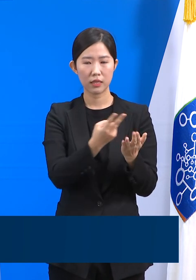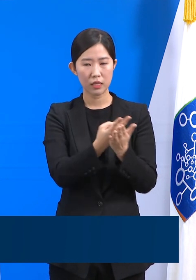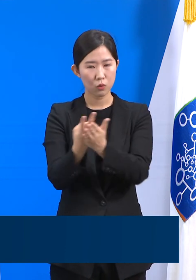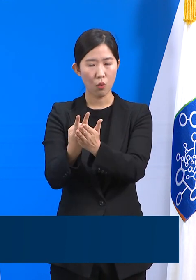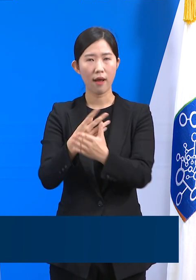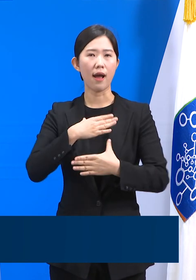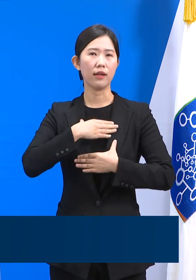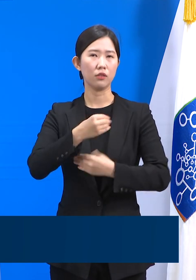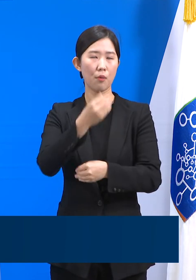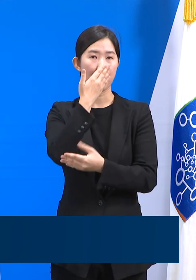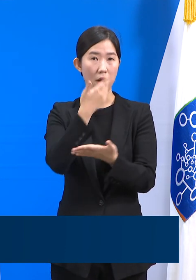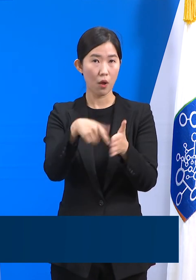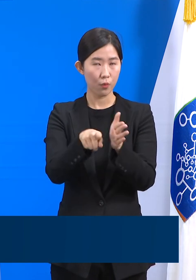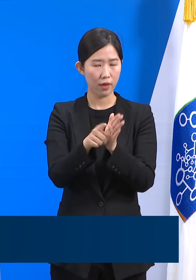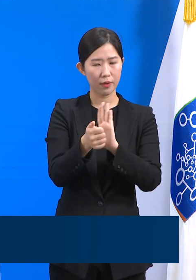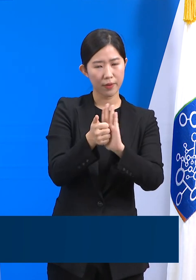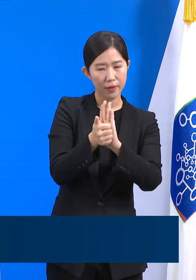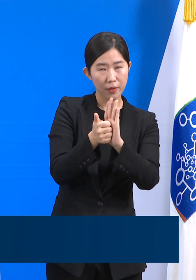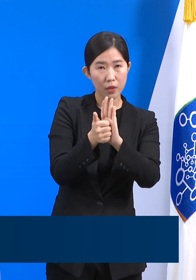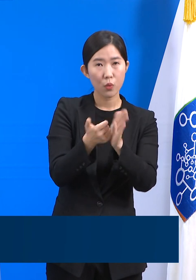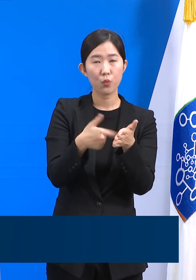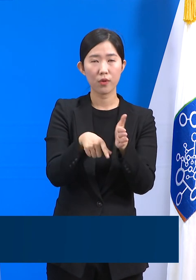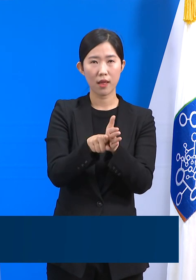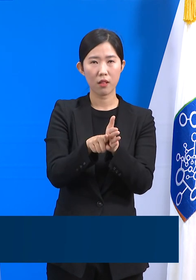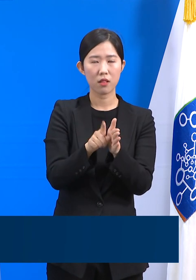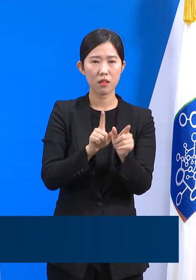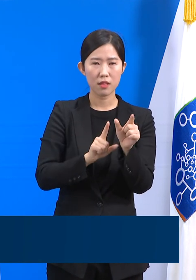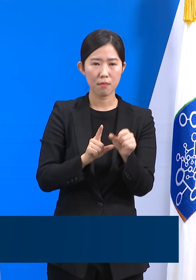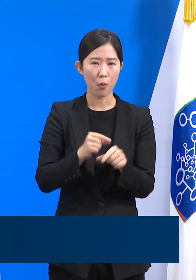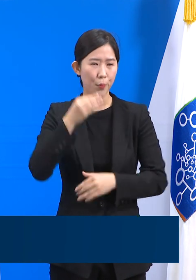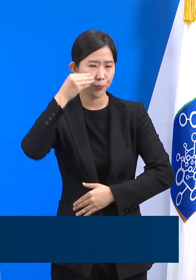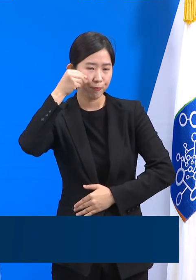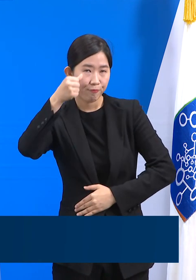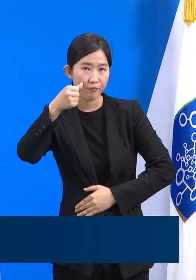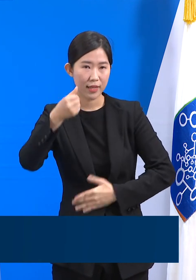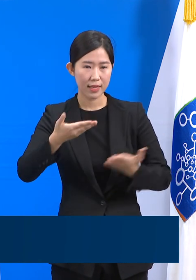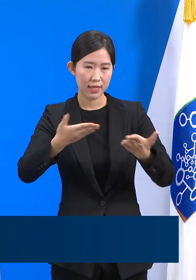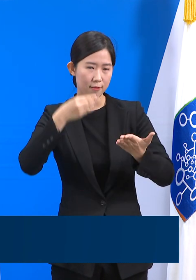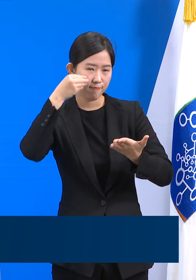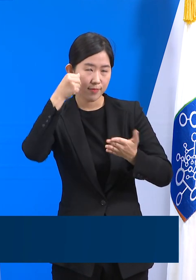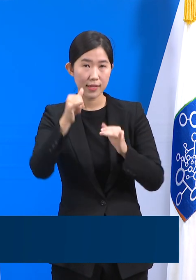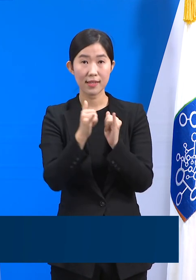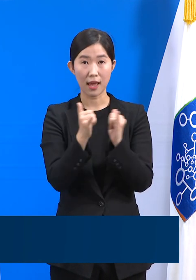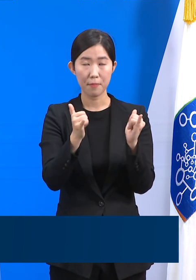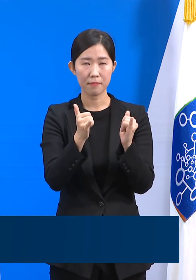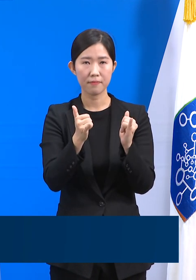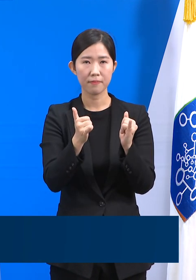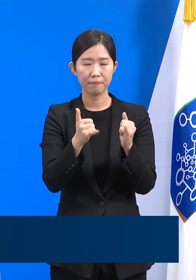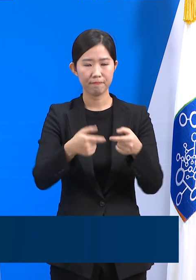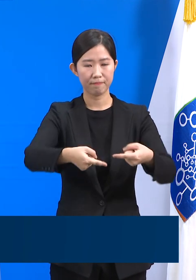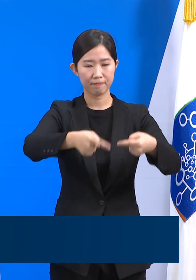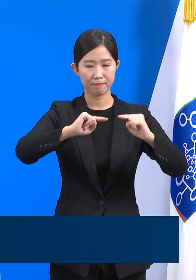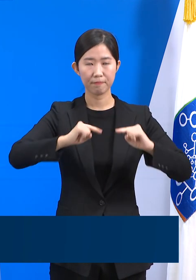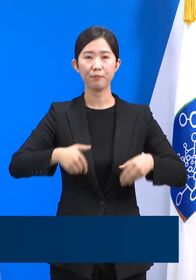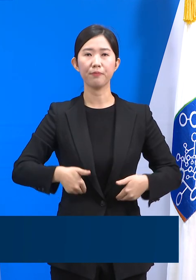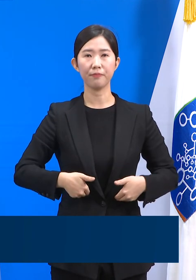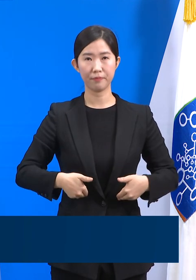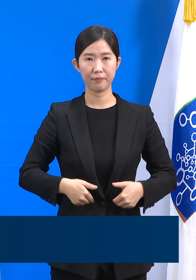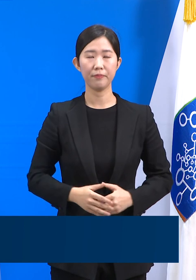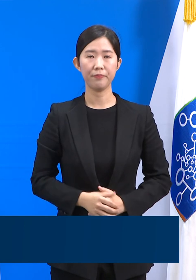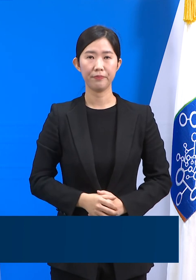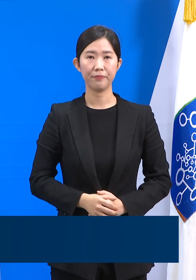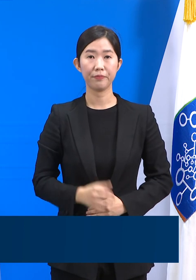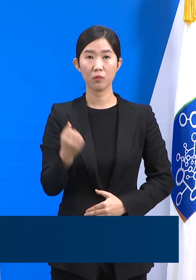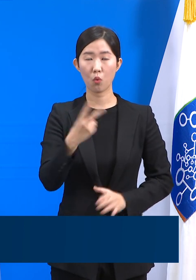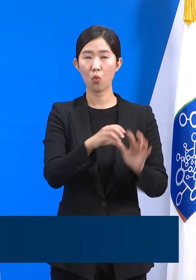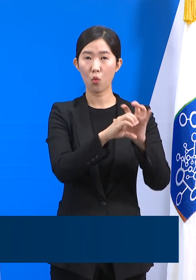보살피기 위한 그런 좀 더 노련하고 숙련된 의료인력들이 참여가 필요합니다. 또한